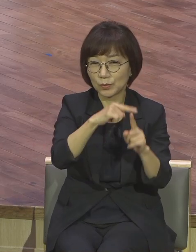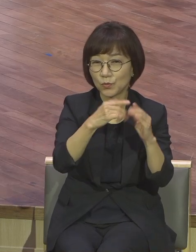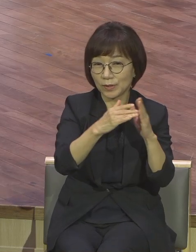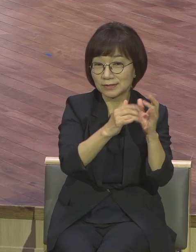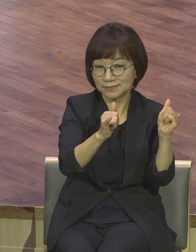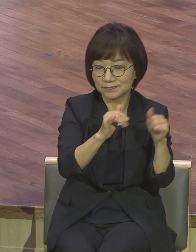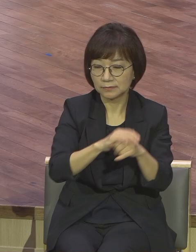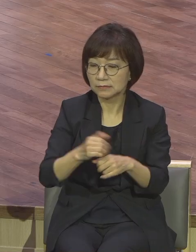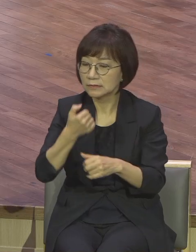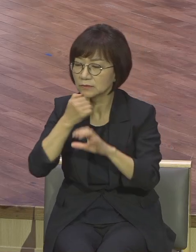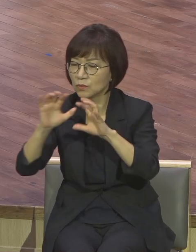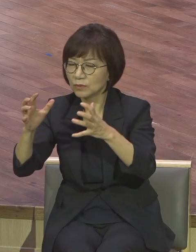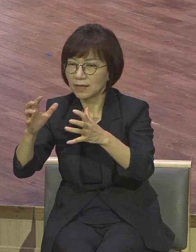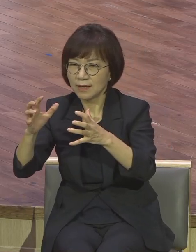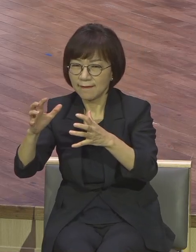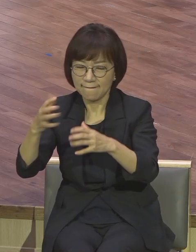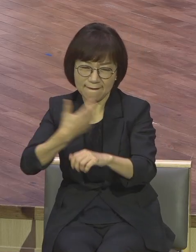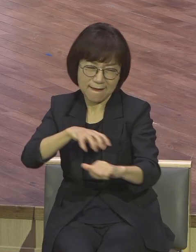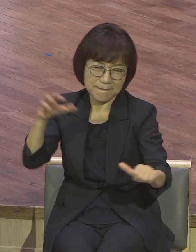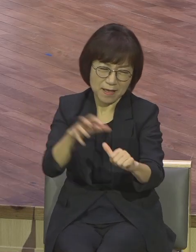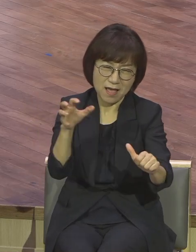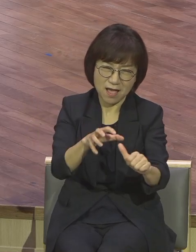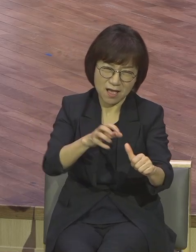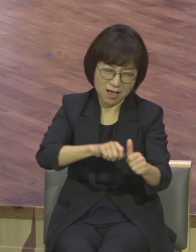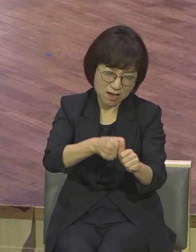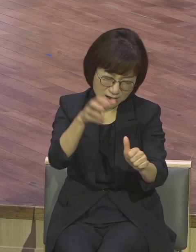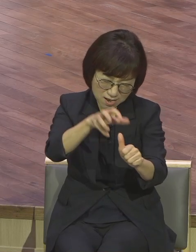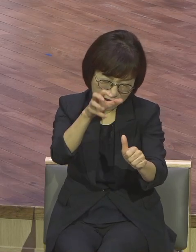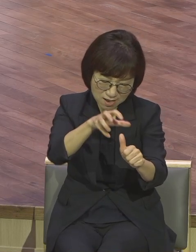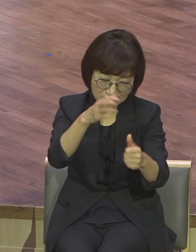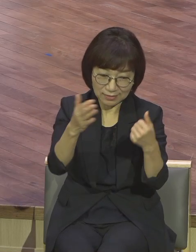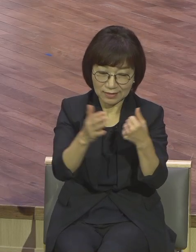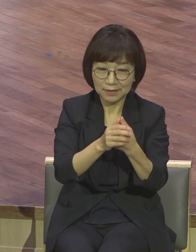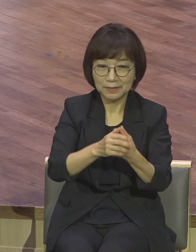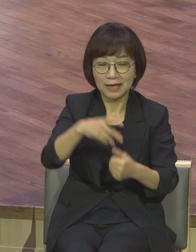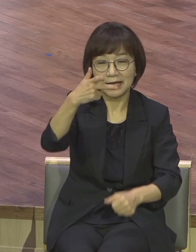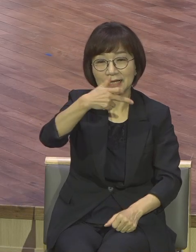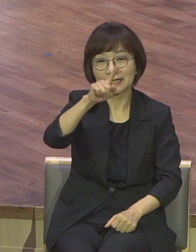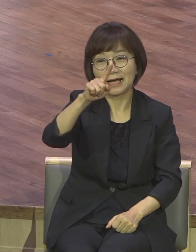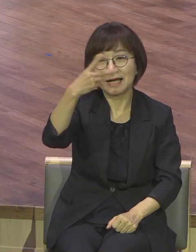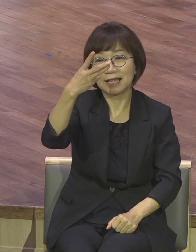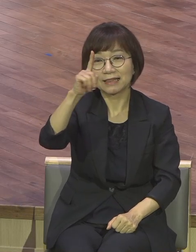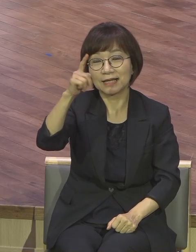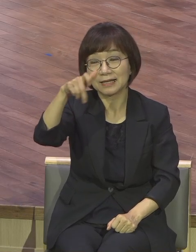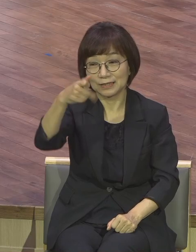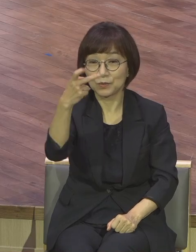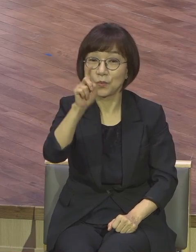카타콤에서 카타콤이 어딨냐 로마에서 외곽이에요 제가 거기 가봤어요